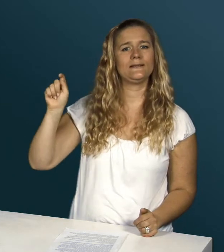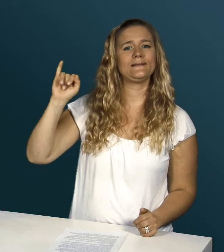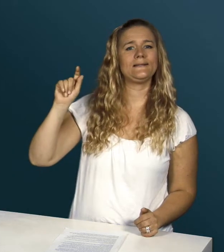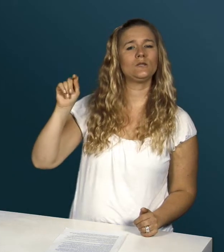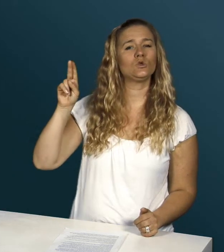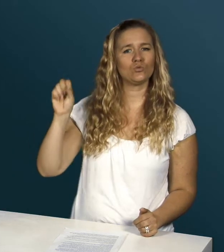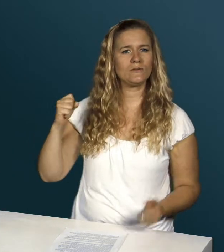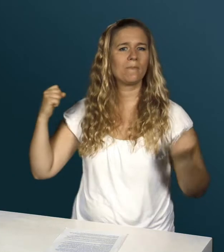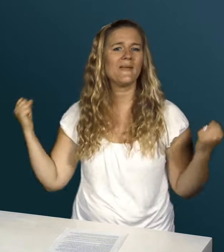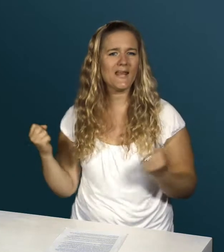in London teilnehmen.